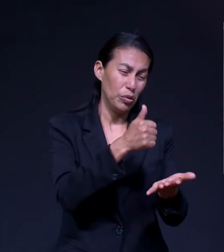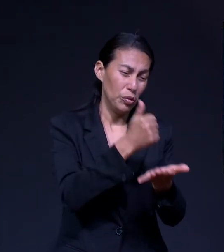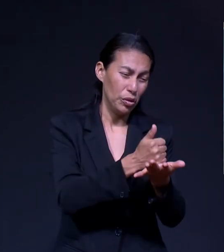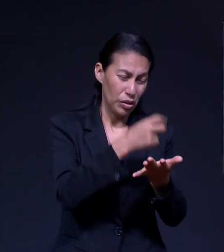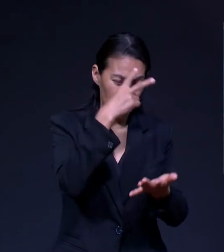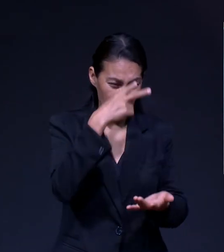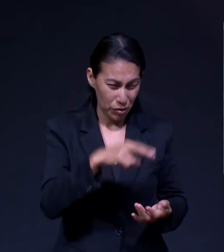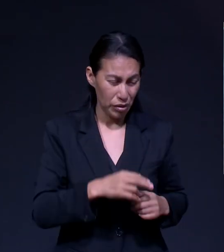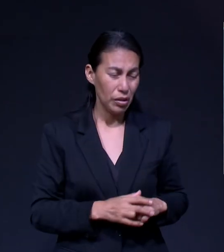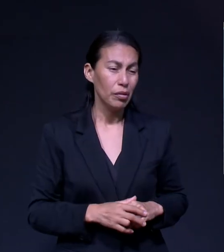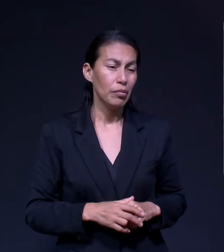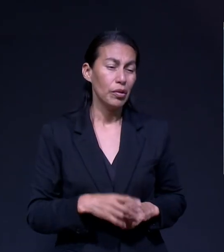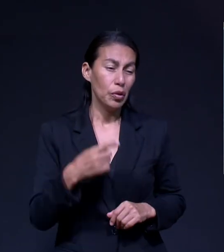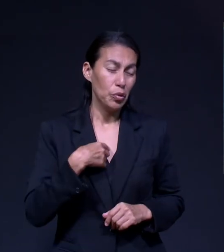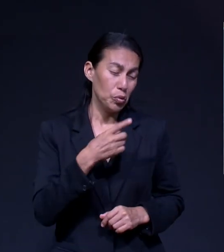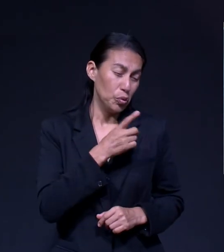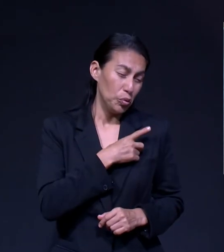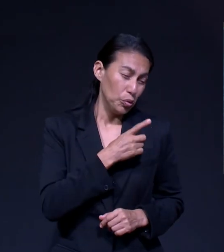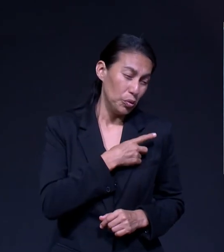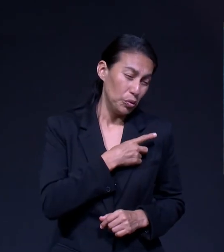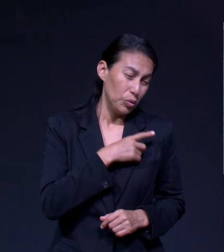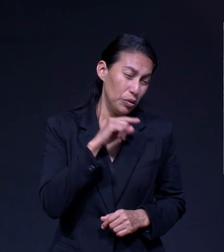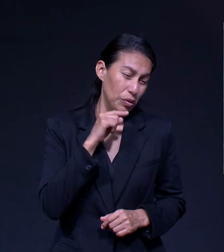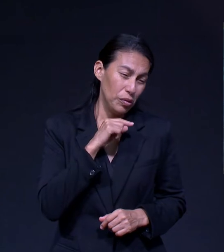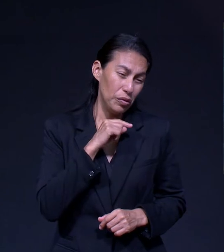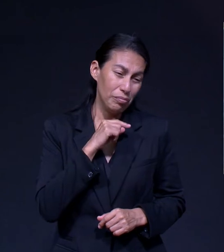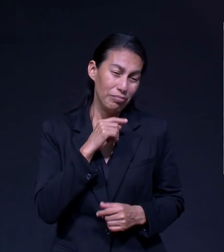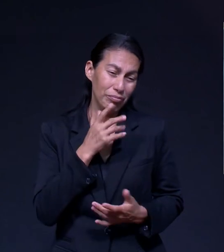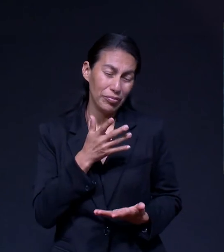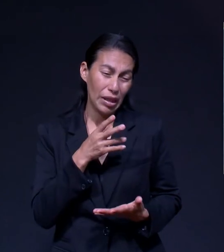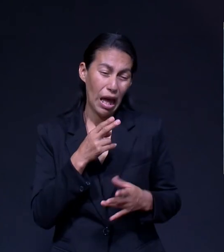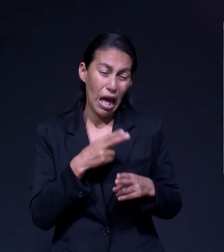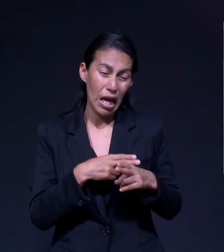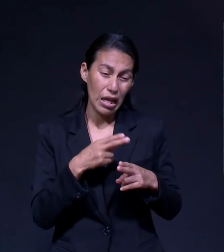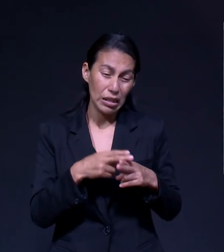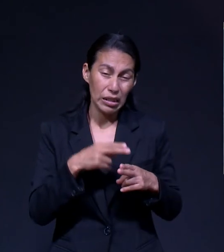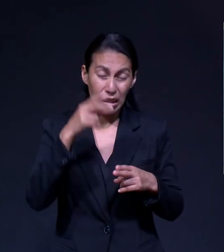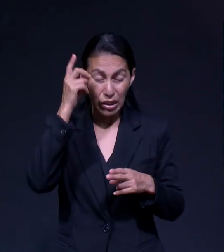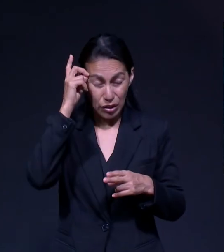Solo Profundamente Solo Hasta Que Encontré A Dios